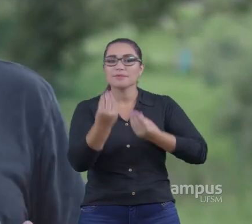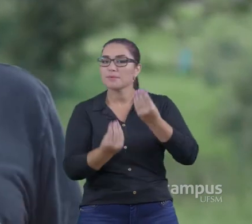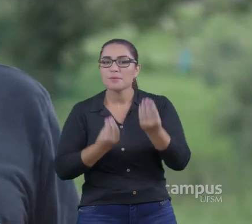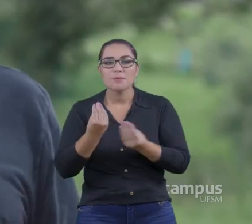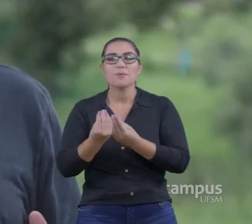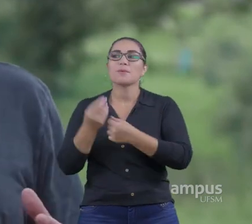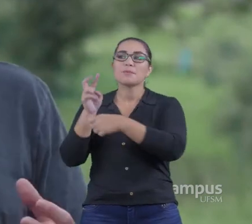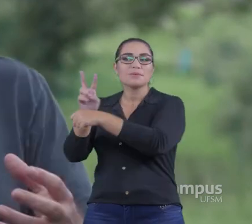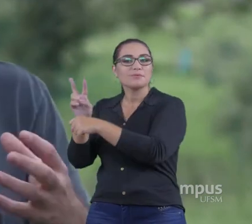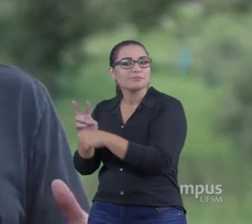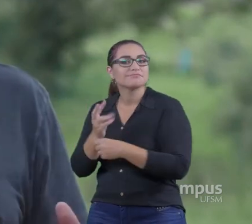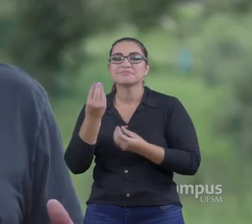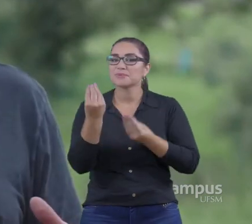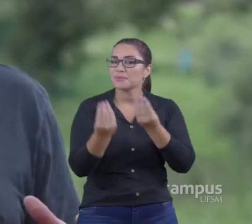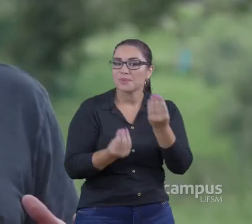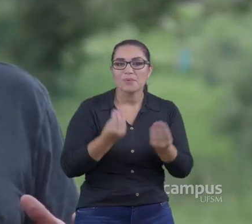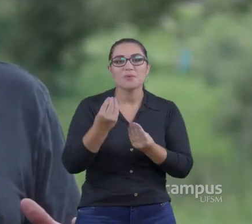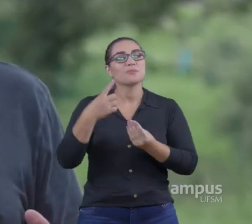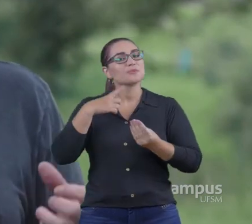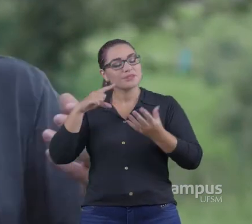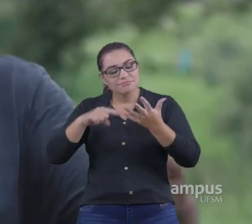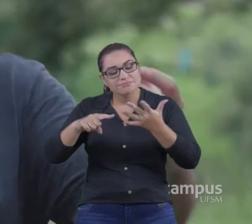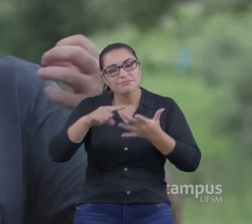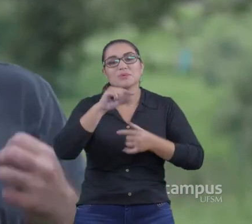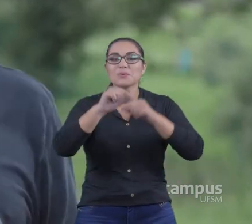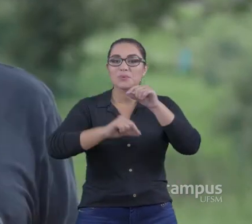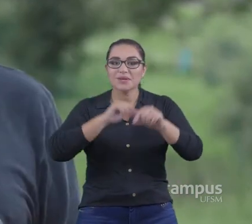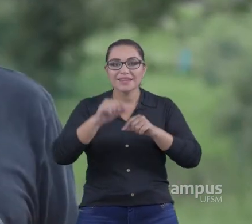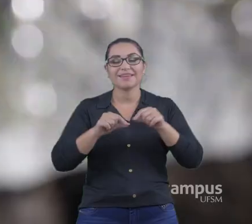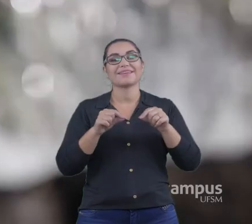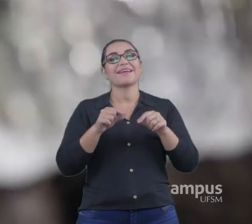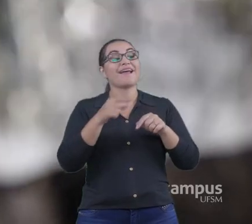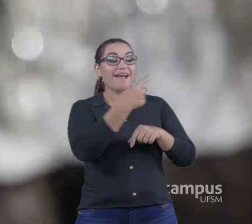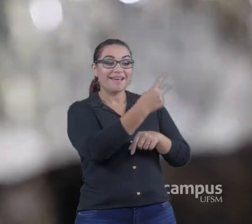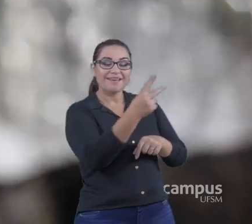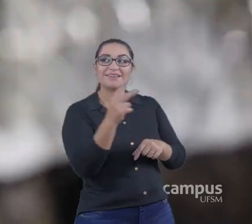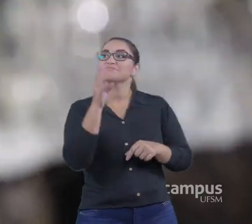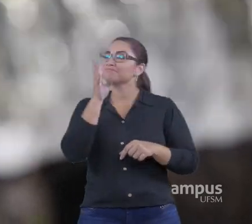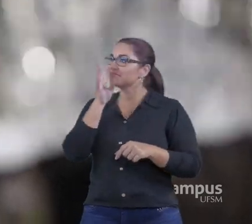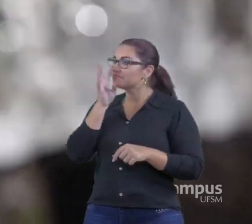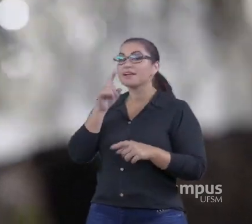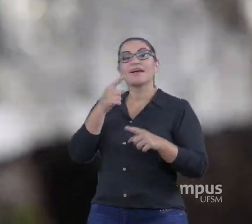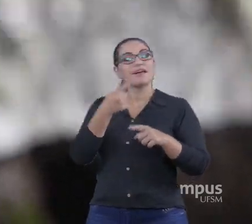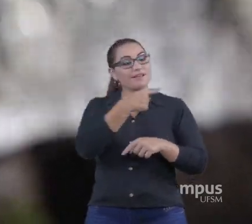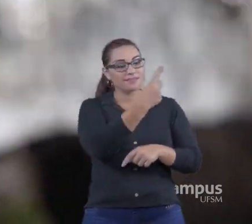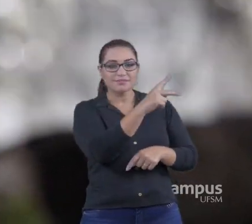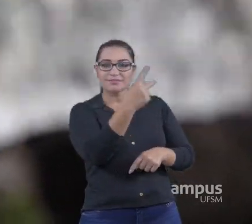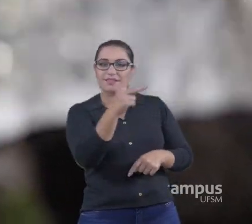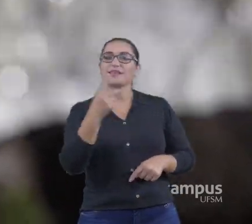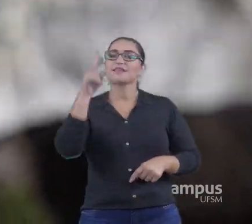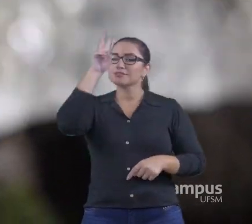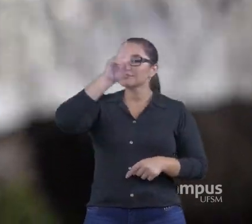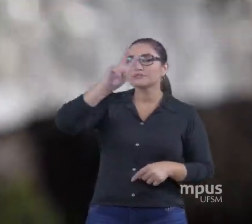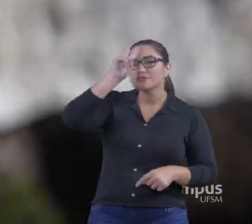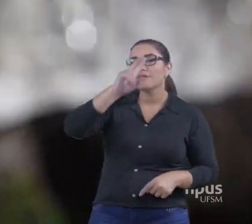local Esse conhecimento E também A gente aprende muito Também Com a interação